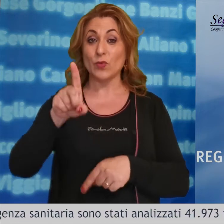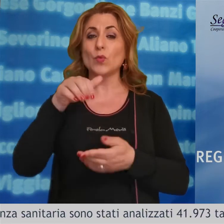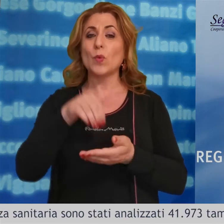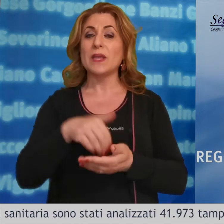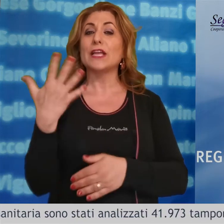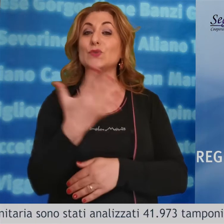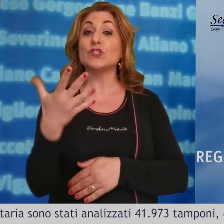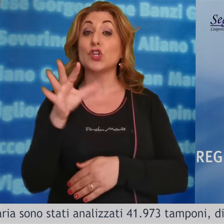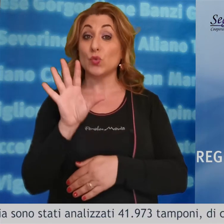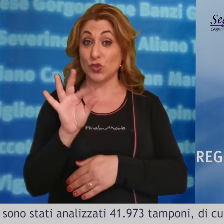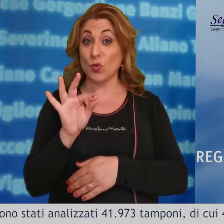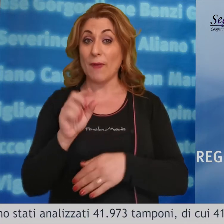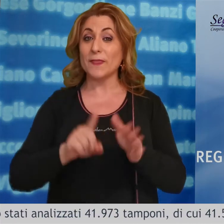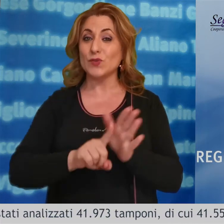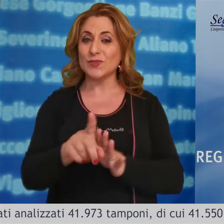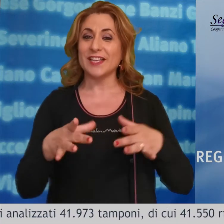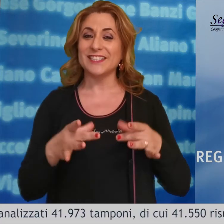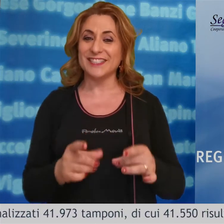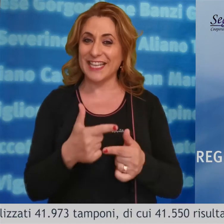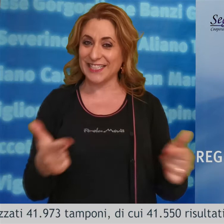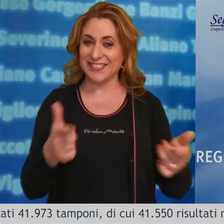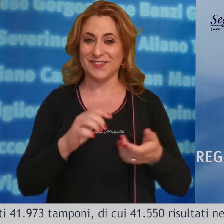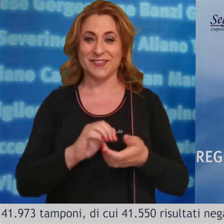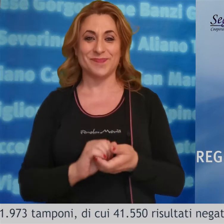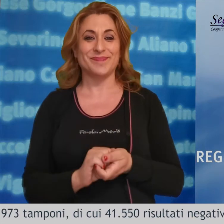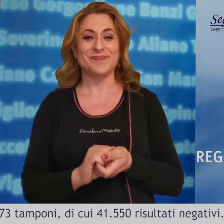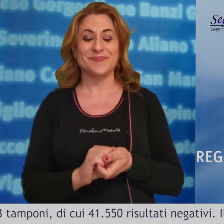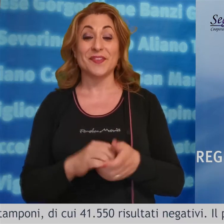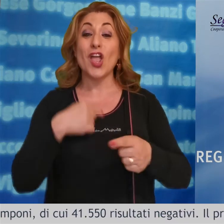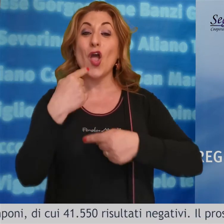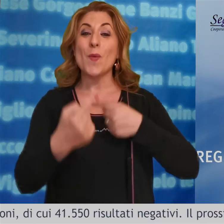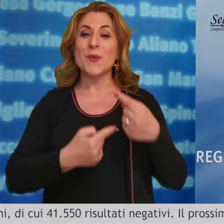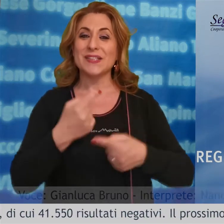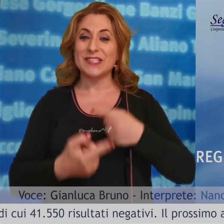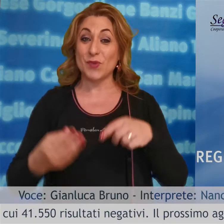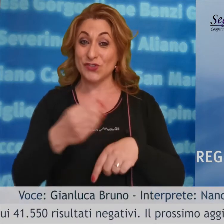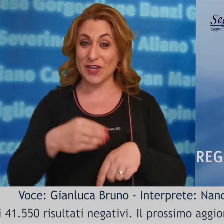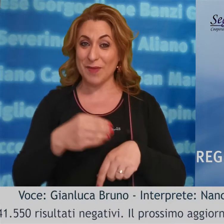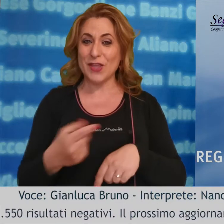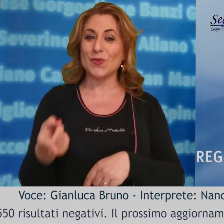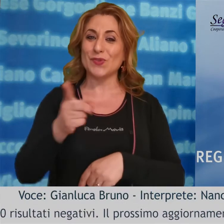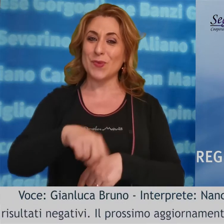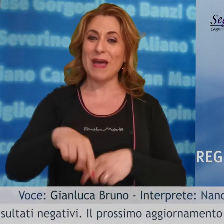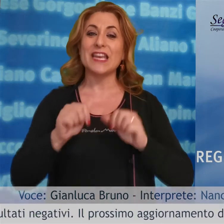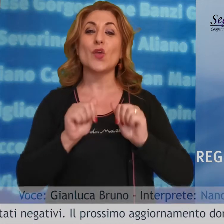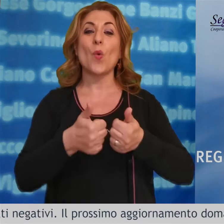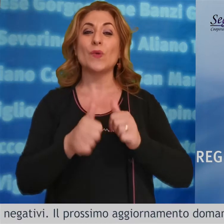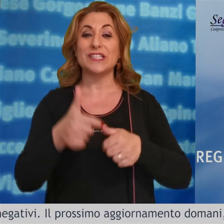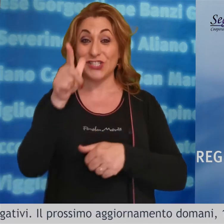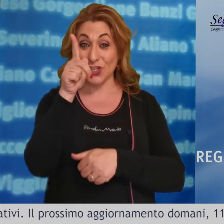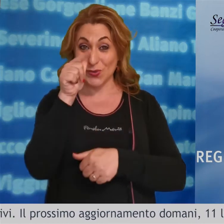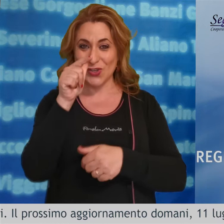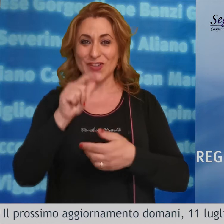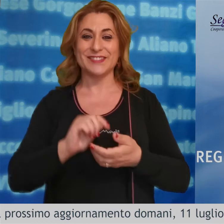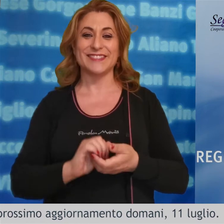.550 risultati negativi. Il prossimo aggiornamento domani 11